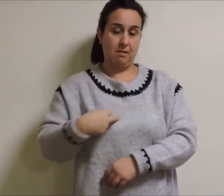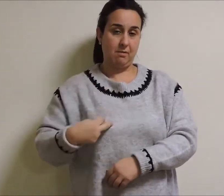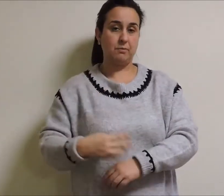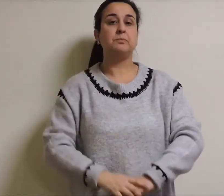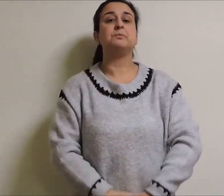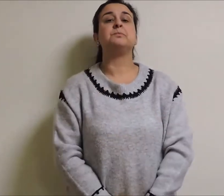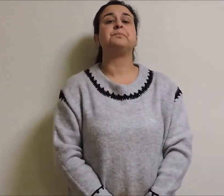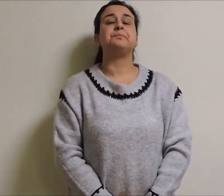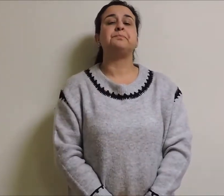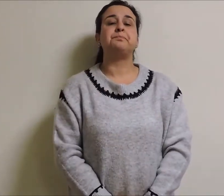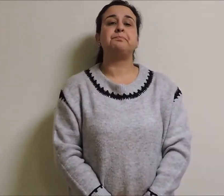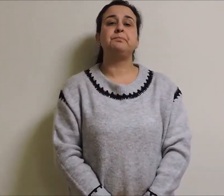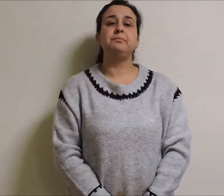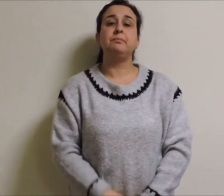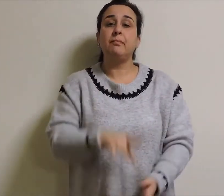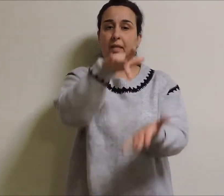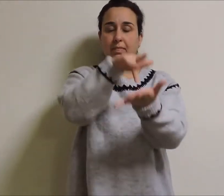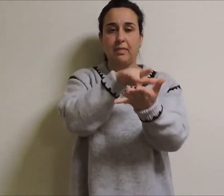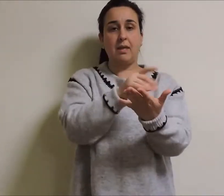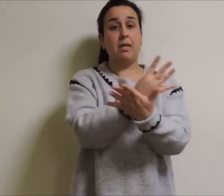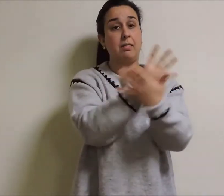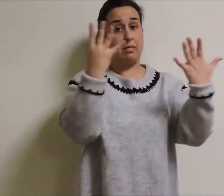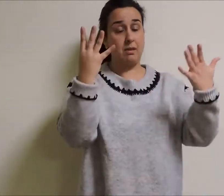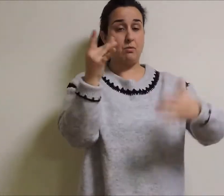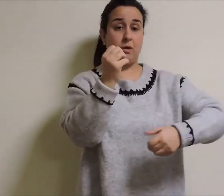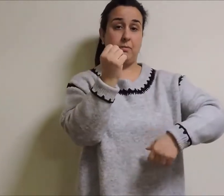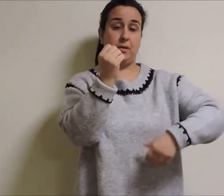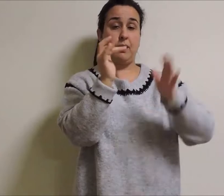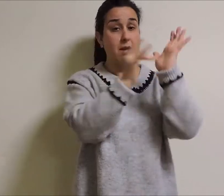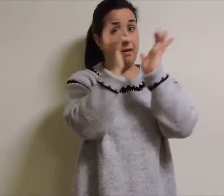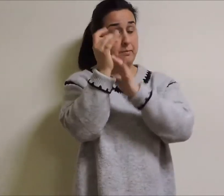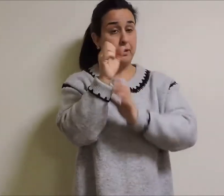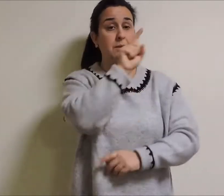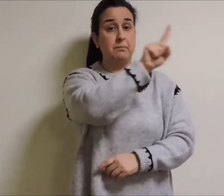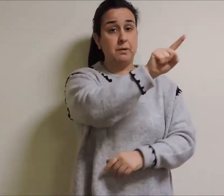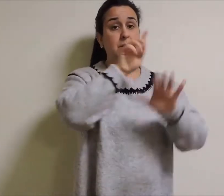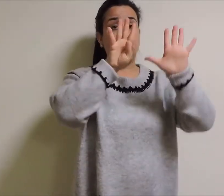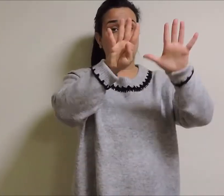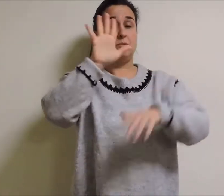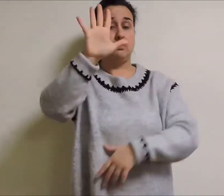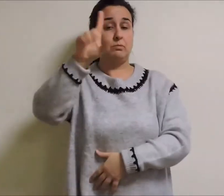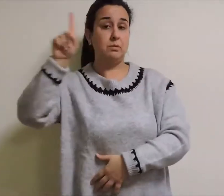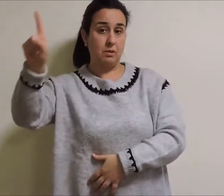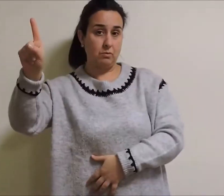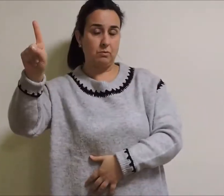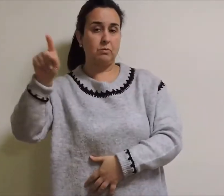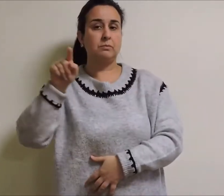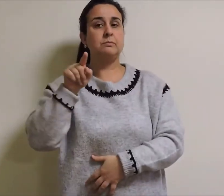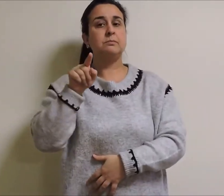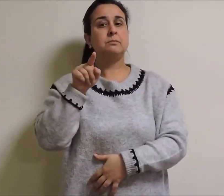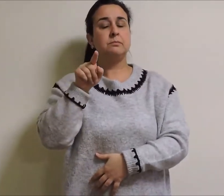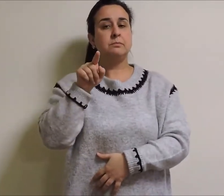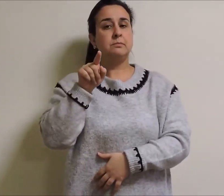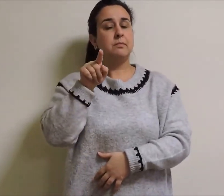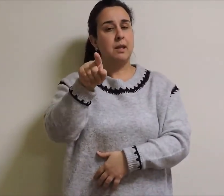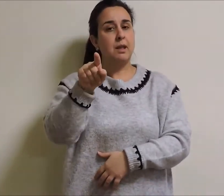O 19 de abril de 1951 entrou a formar parte da Real